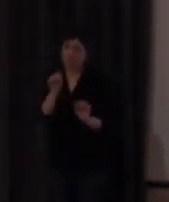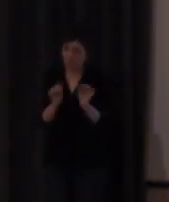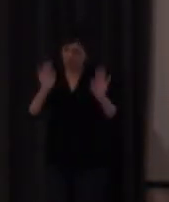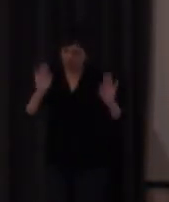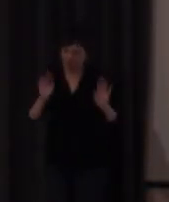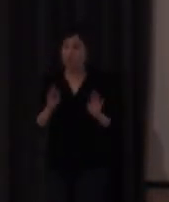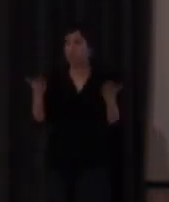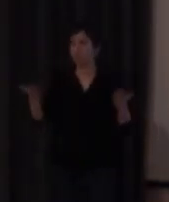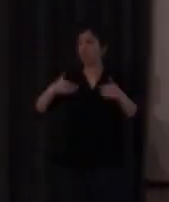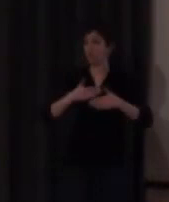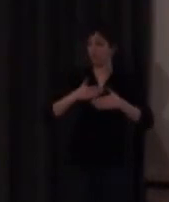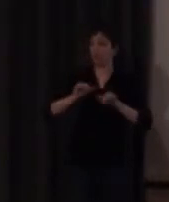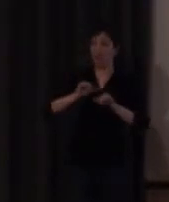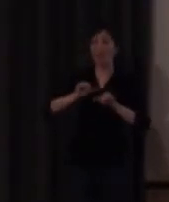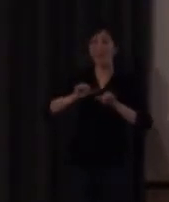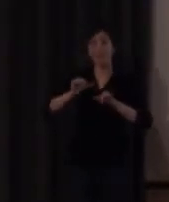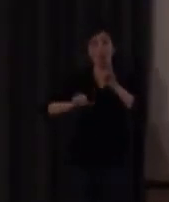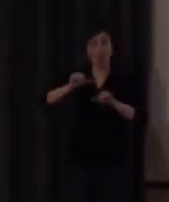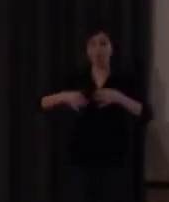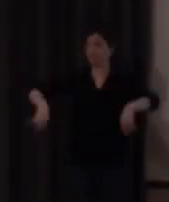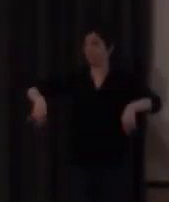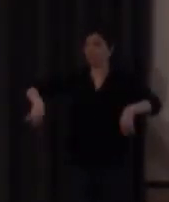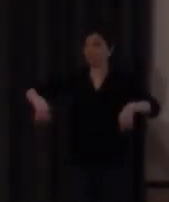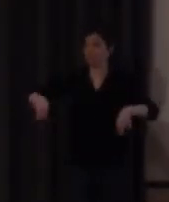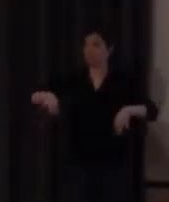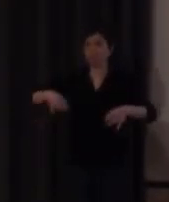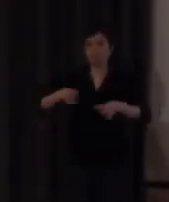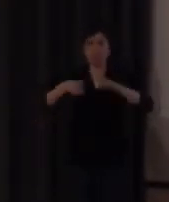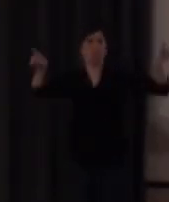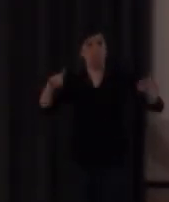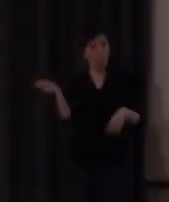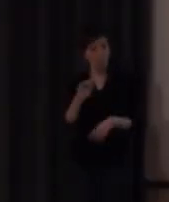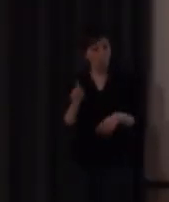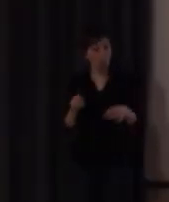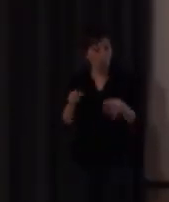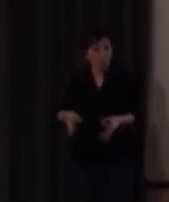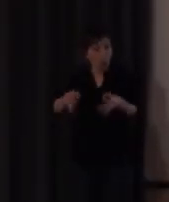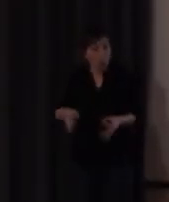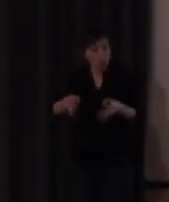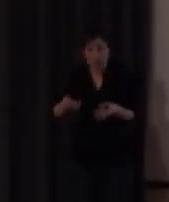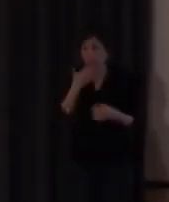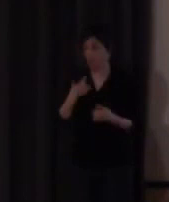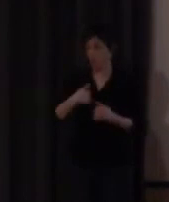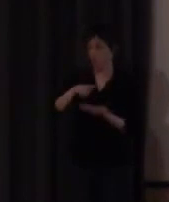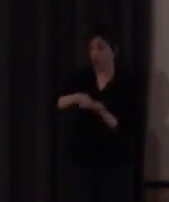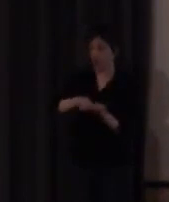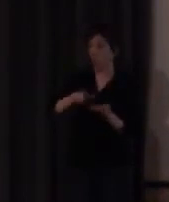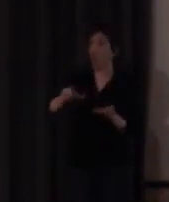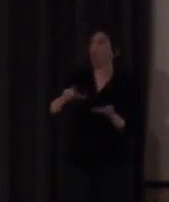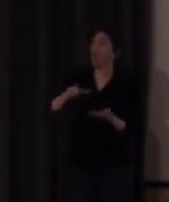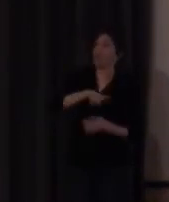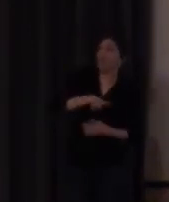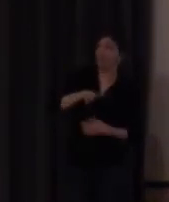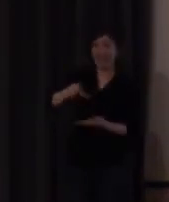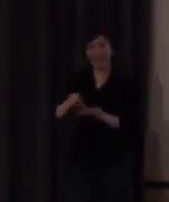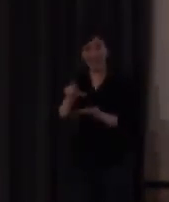el proceso fue normalizador fue algo nada extraordinario es decir muy bien usted es de lengua castellana literatura usted tiene un